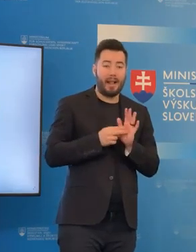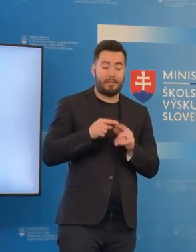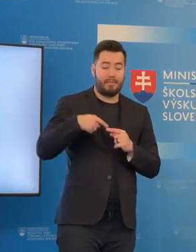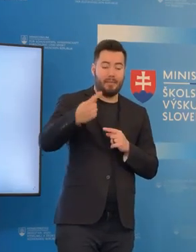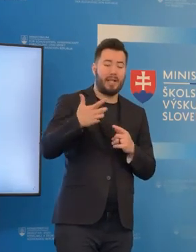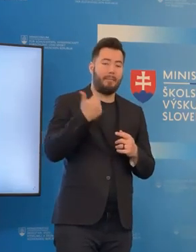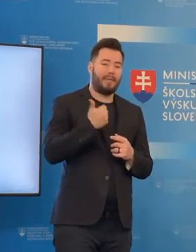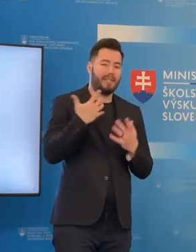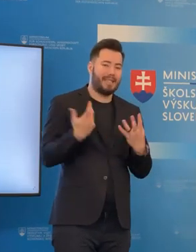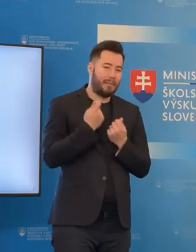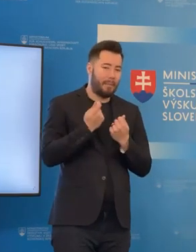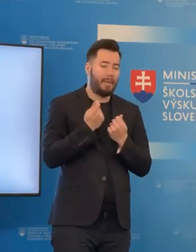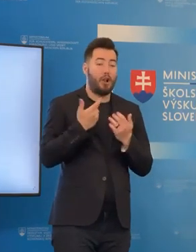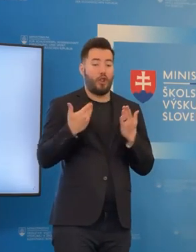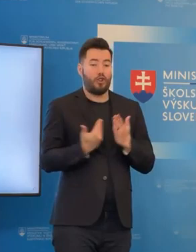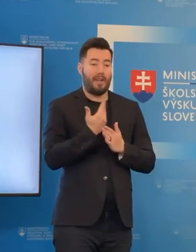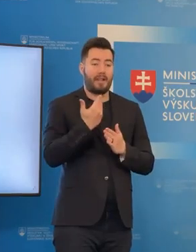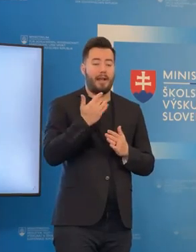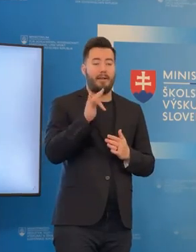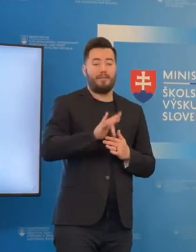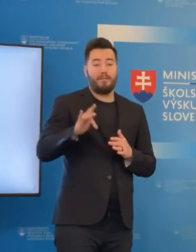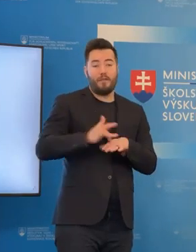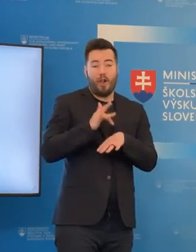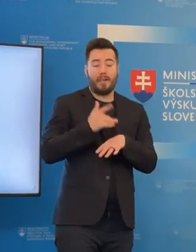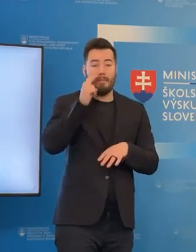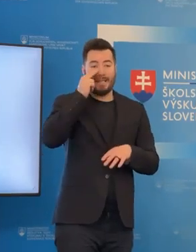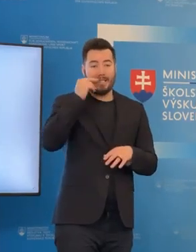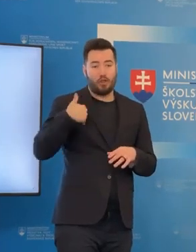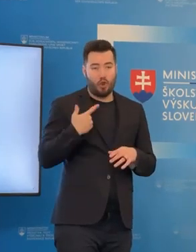septembru tohto roku ak ten nápor príde.